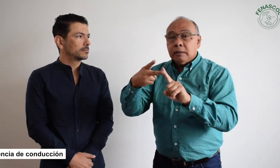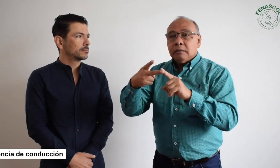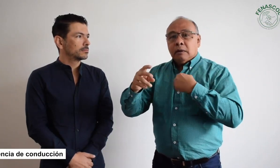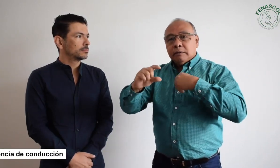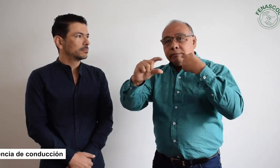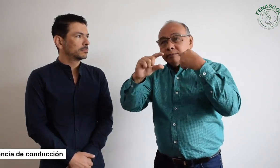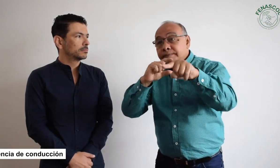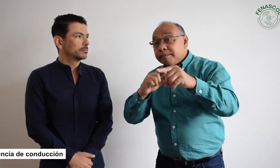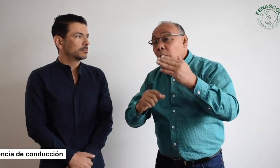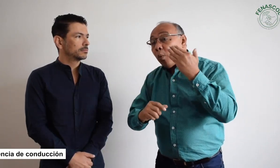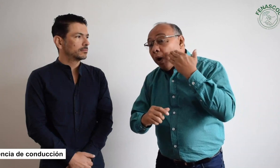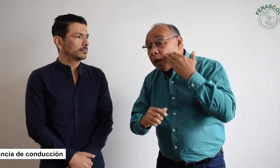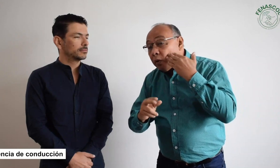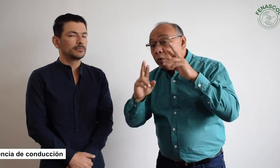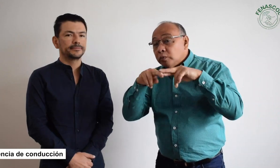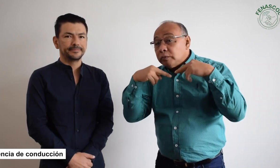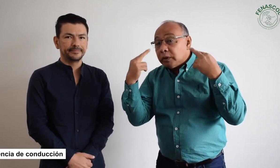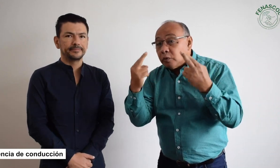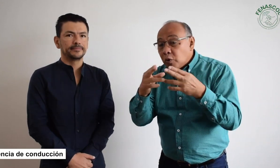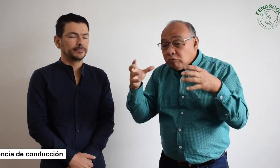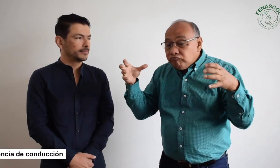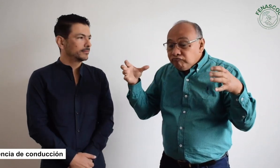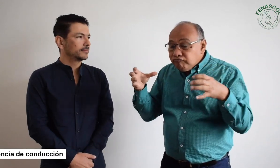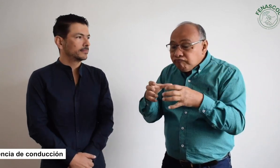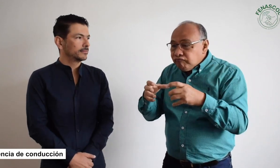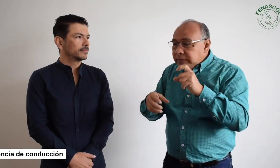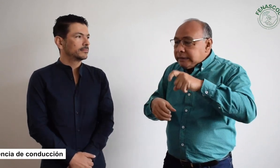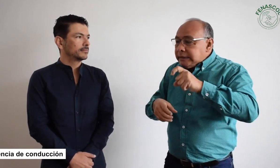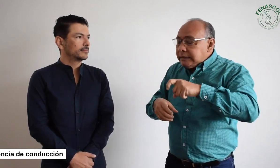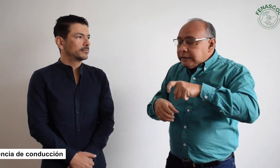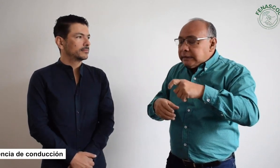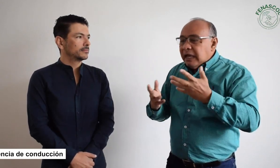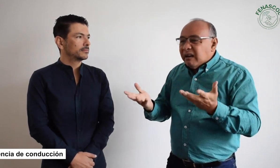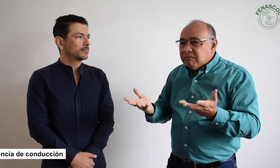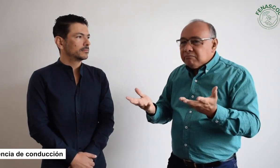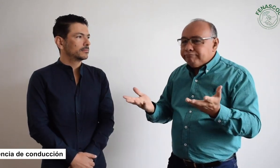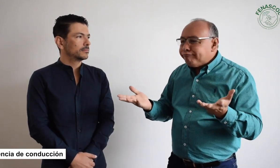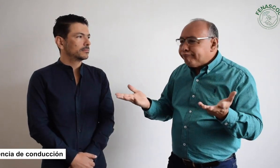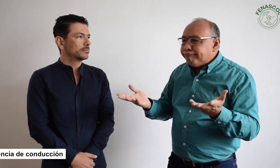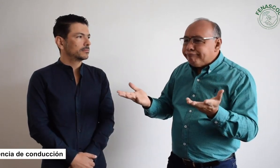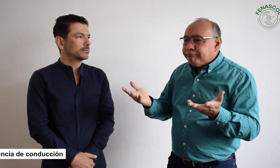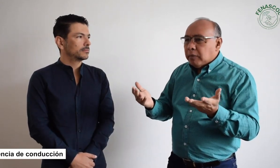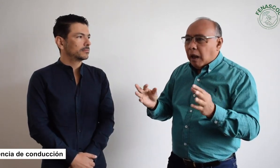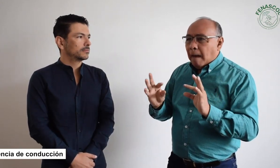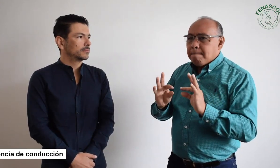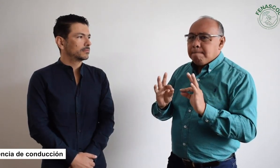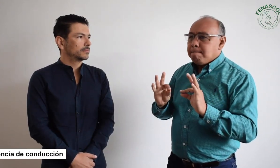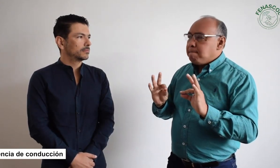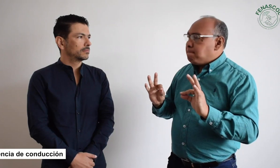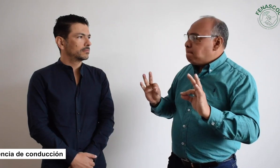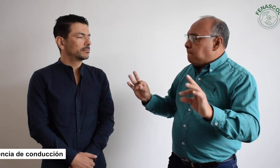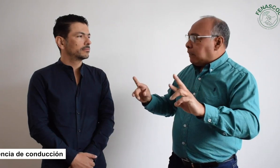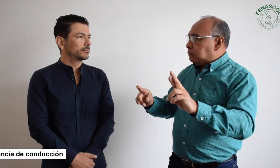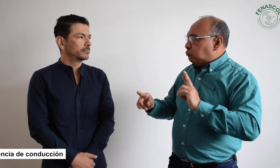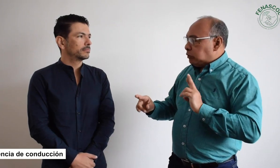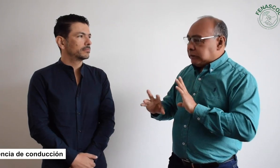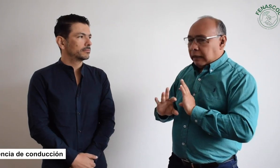pero no se obtuvo respuesta. Así que nuevamente enviamos un